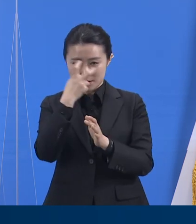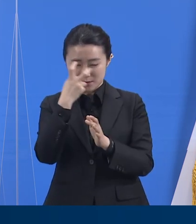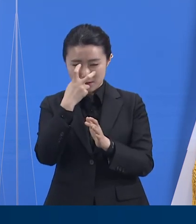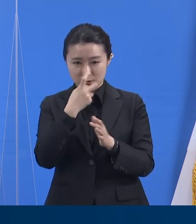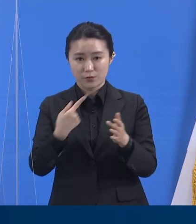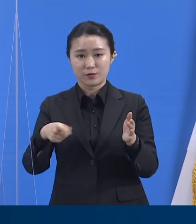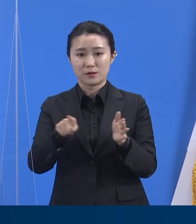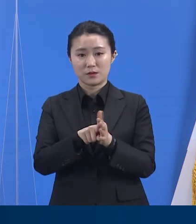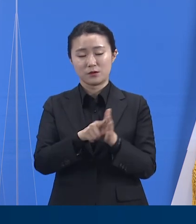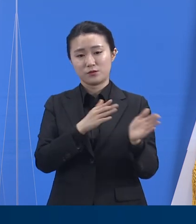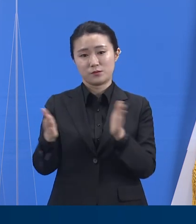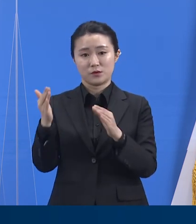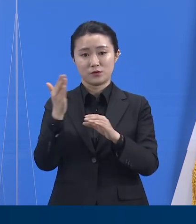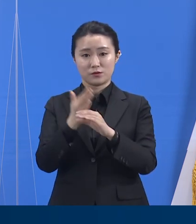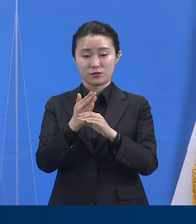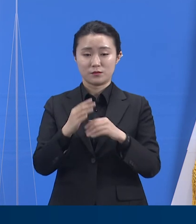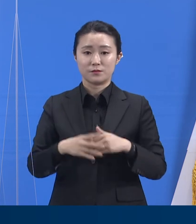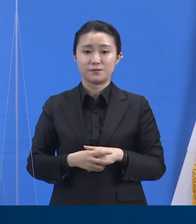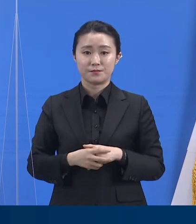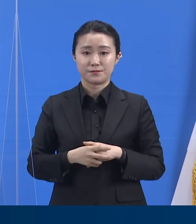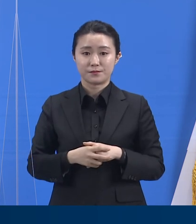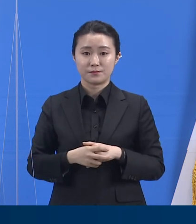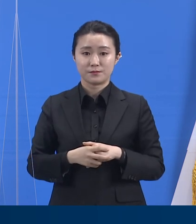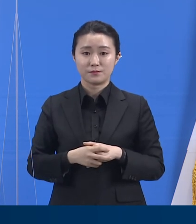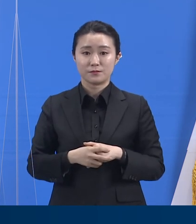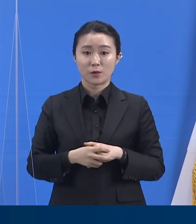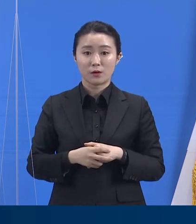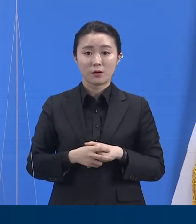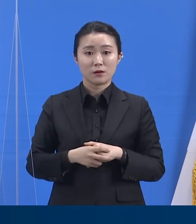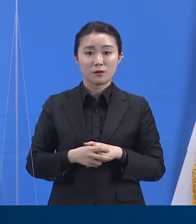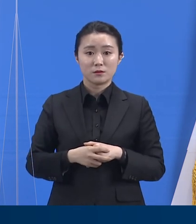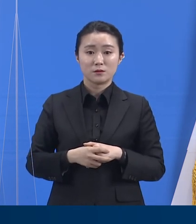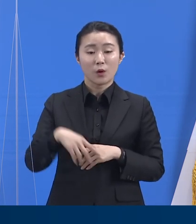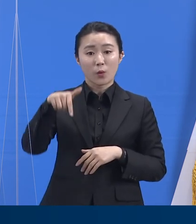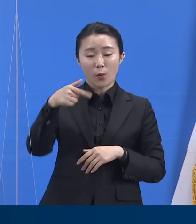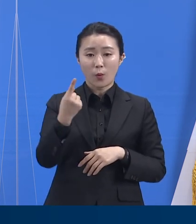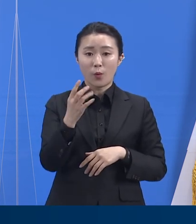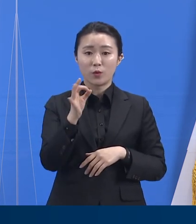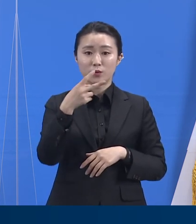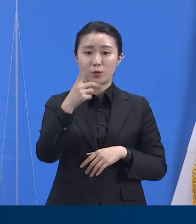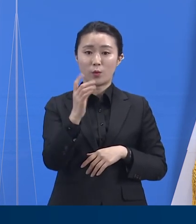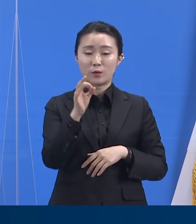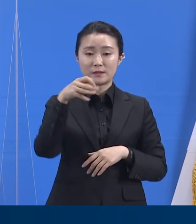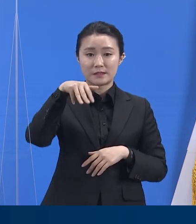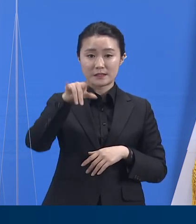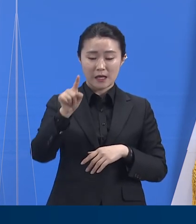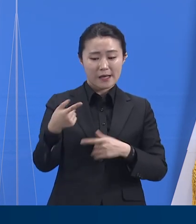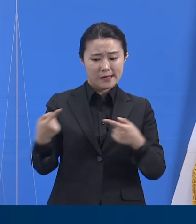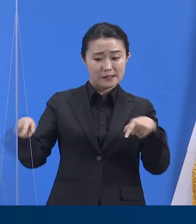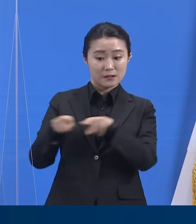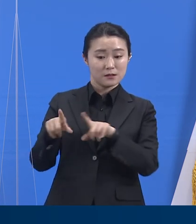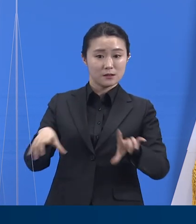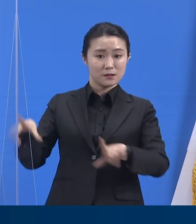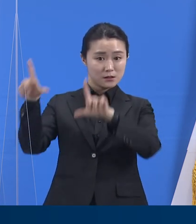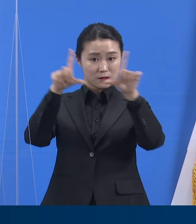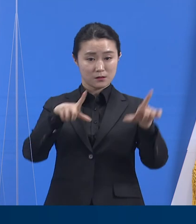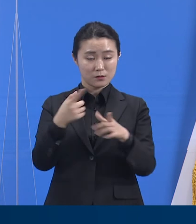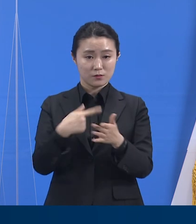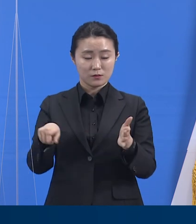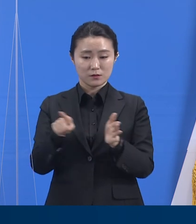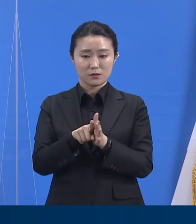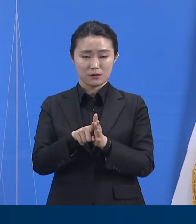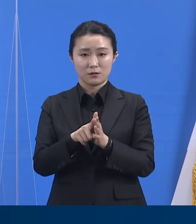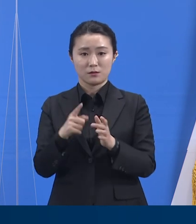공동체를 구할 수 있는 것은 구성원들 뿐입니다. 코로나19 바이러스가 곳곳에서 조용하게 퍼지고